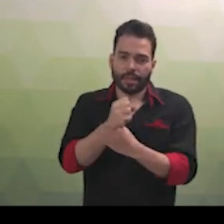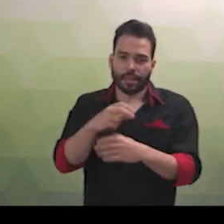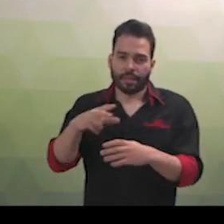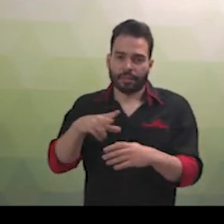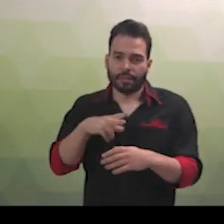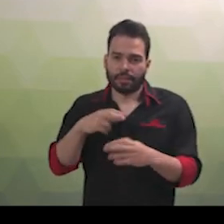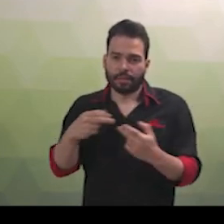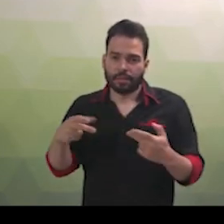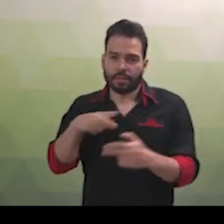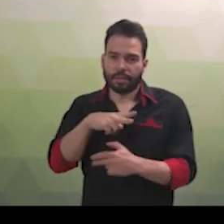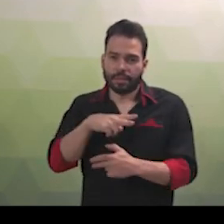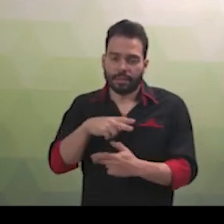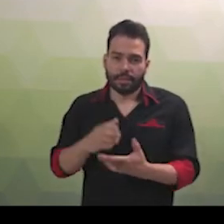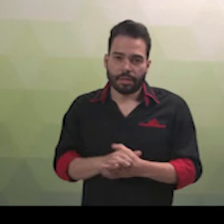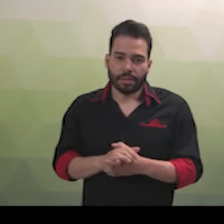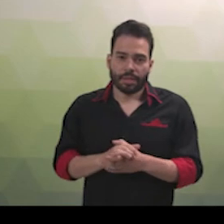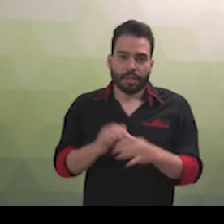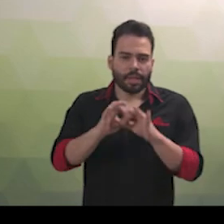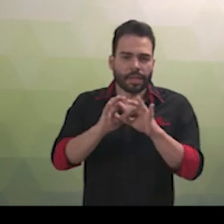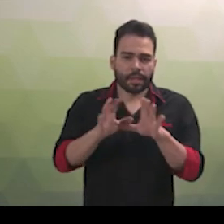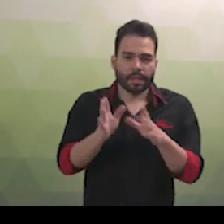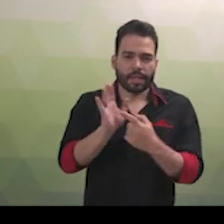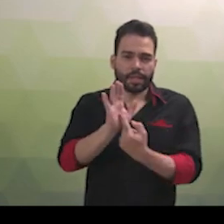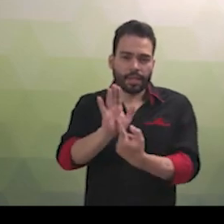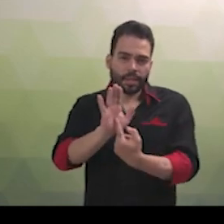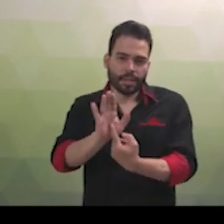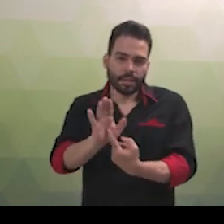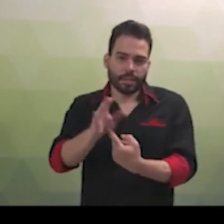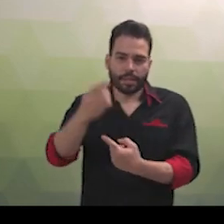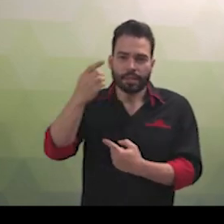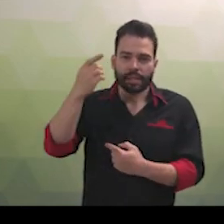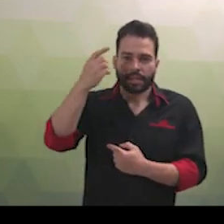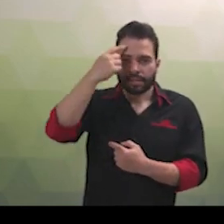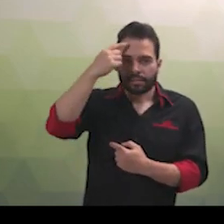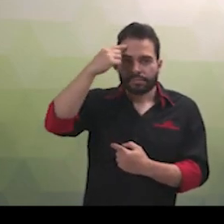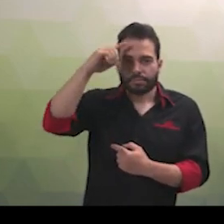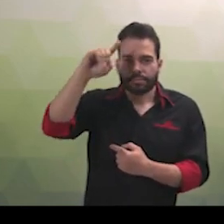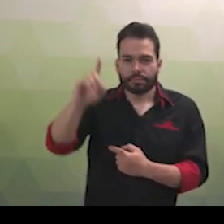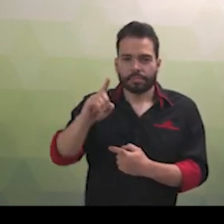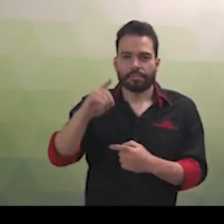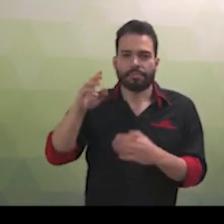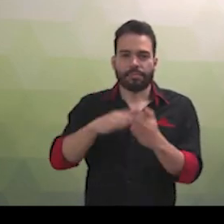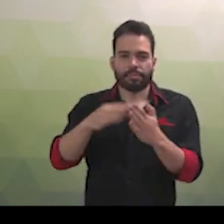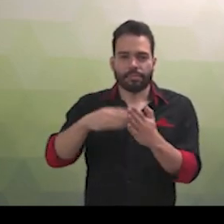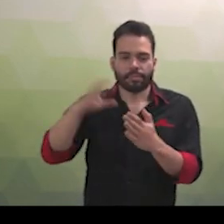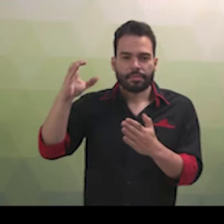à propriedade nos termos seguintes. É livre a expressão da atividade intelectual, artística, científica e de comunicação,